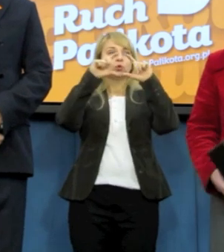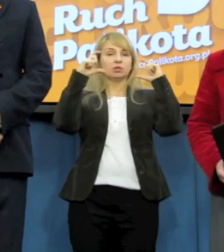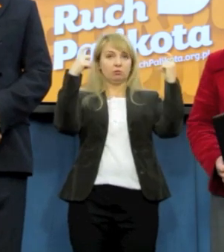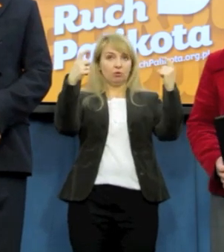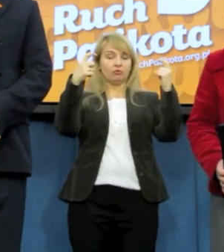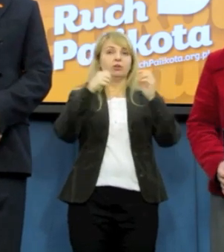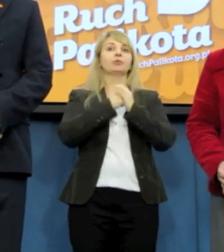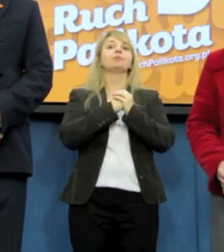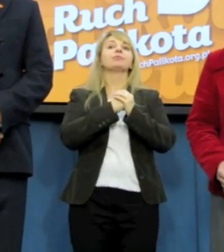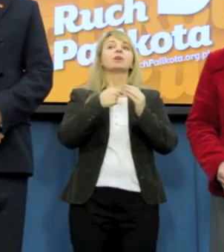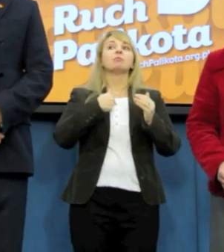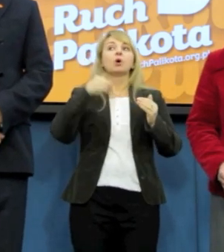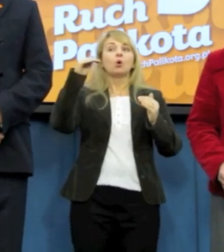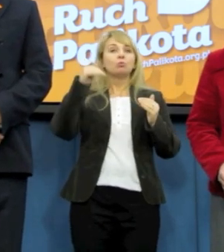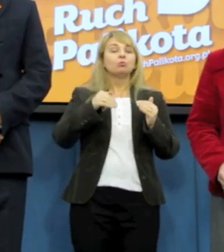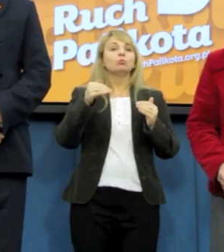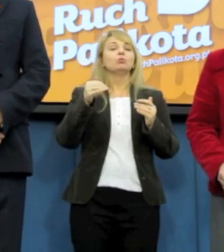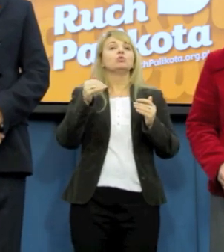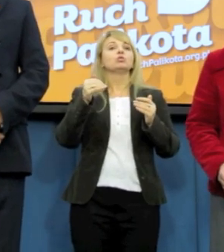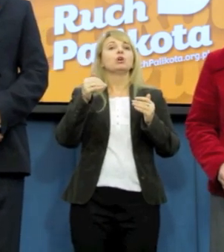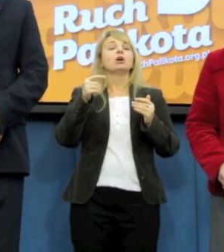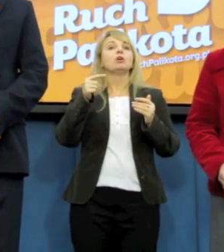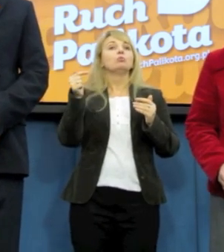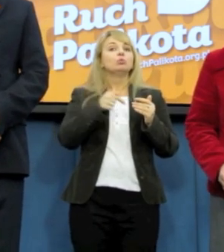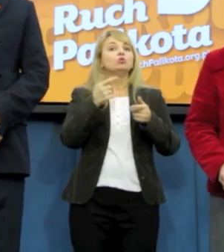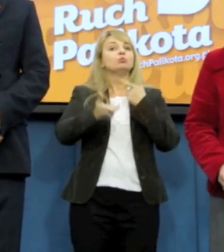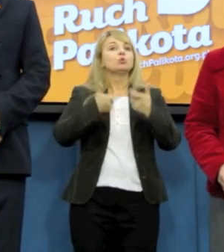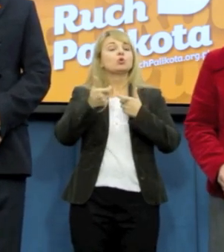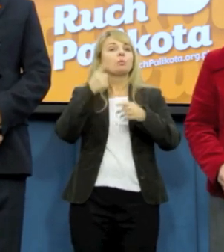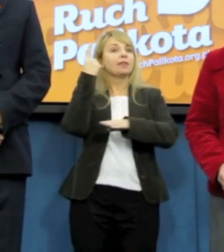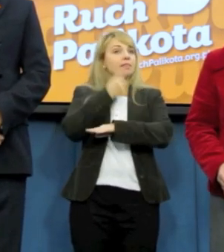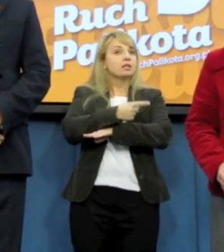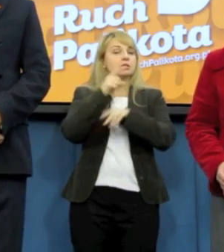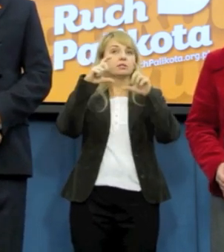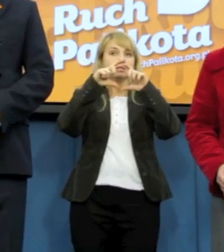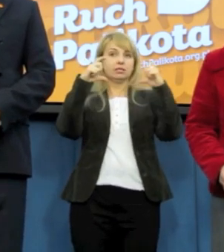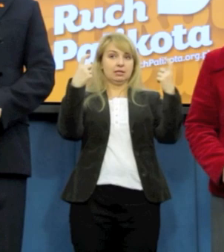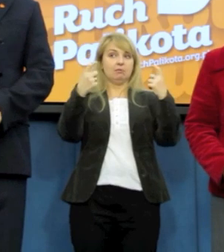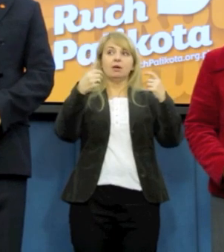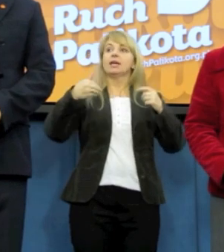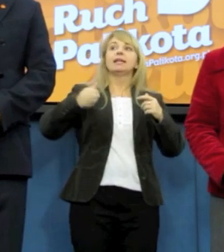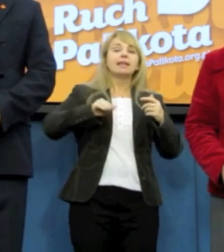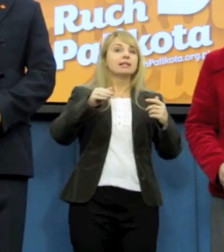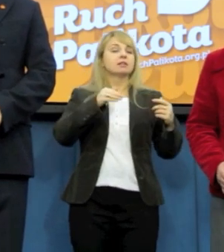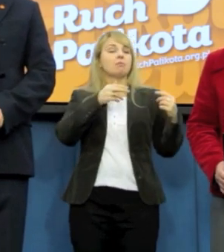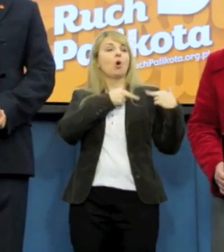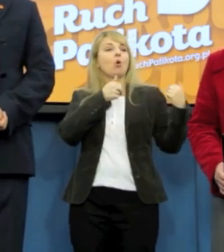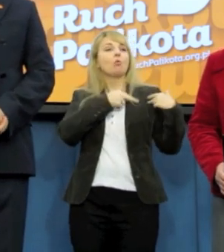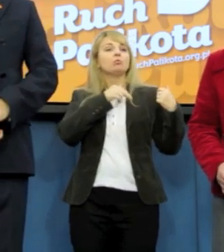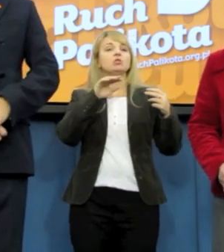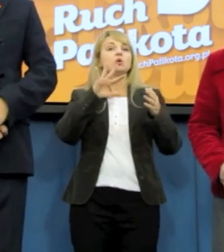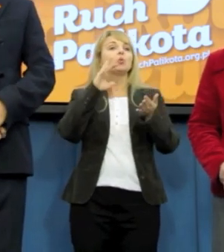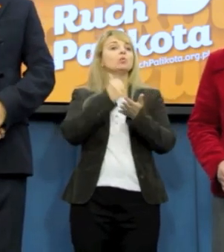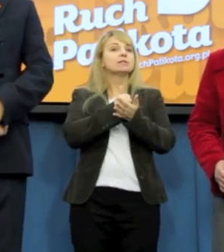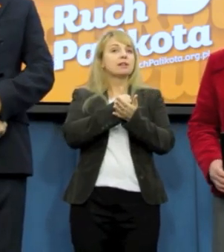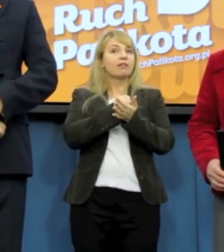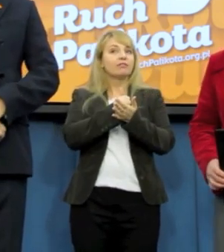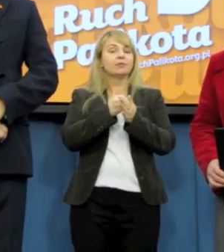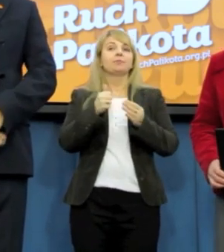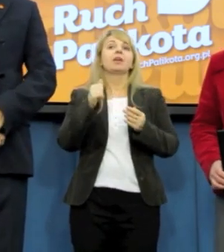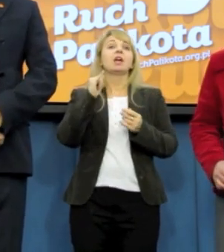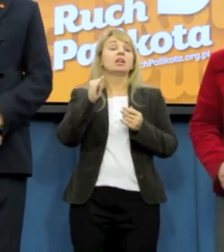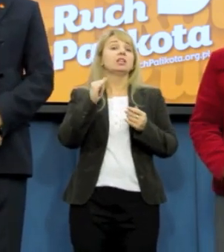tej sprawie zdecydować Sejm. Mam nadzieję, że ten projekt nie pójdzie do Komisji Ustawodawczej, a pani marszałkinii nie skorzysta z tego